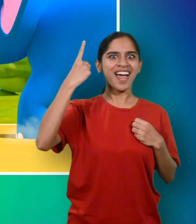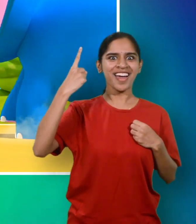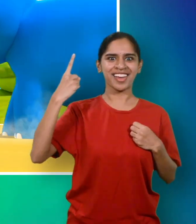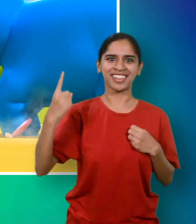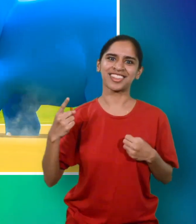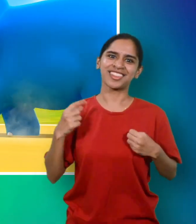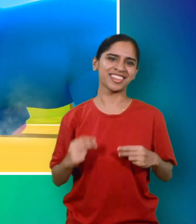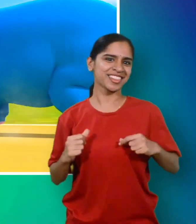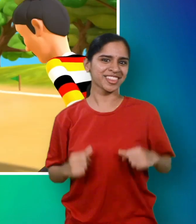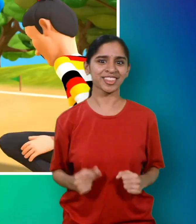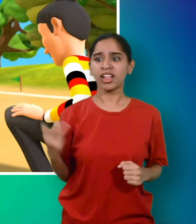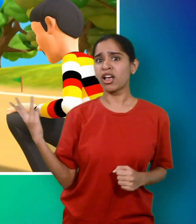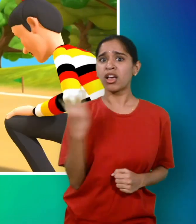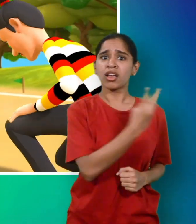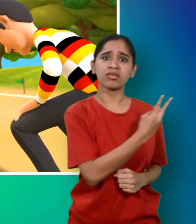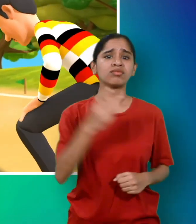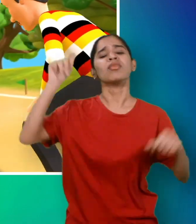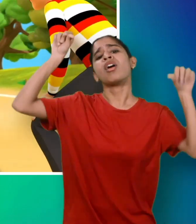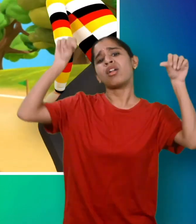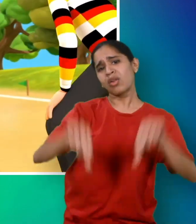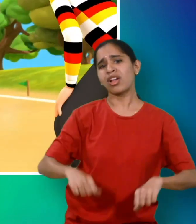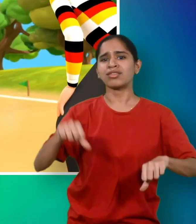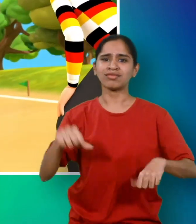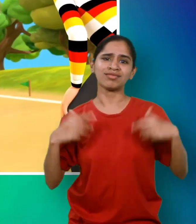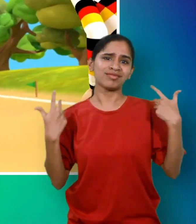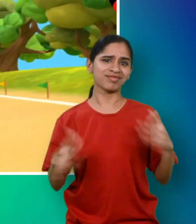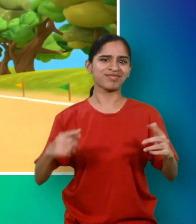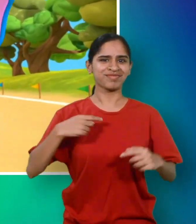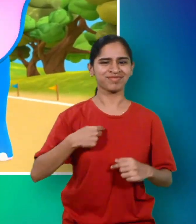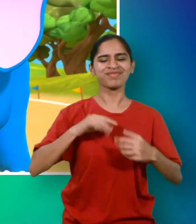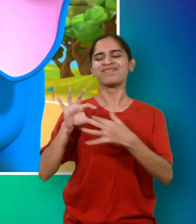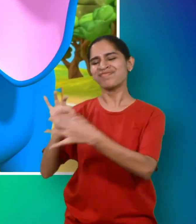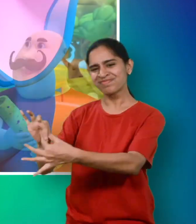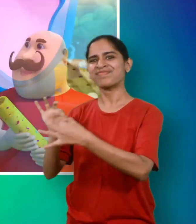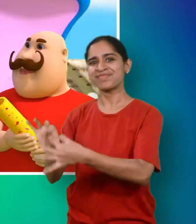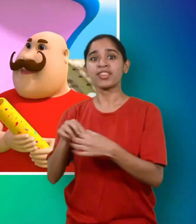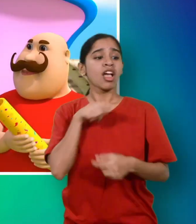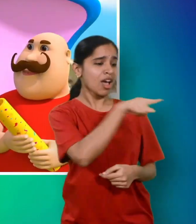दोनों हारे बोला हाथी मैं हूं तुम दोनों का साथी